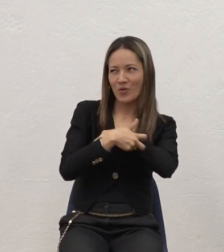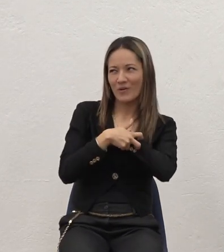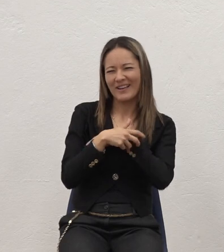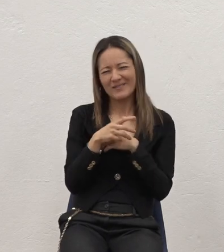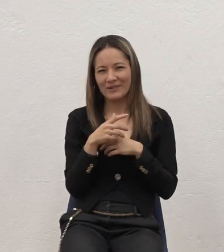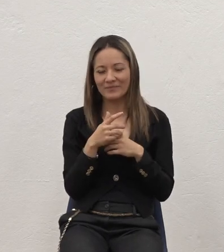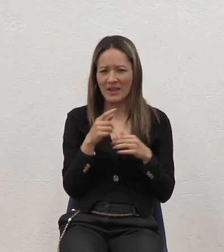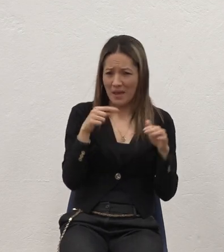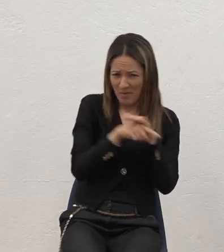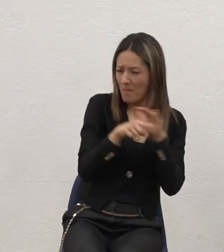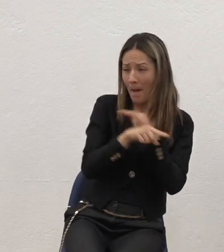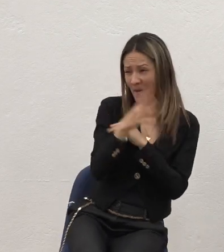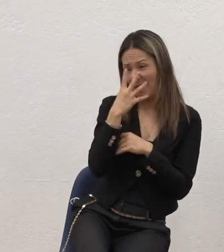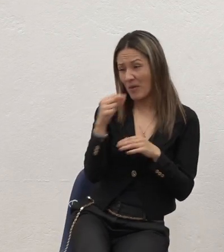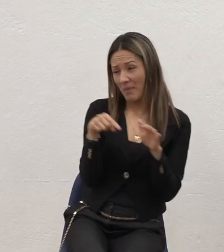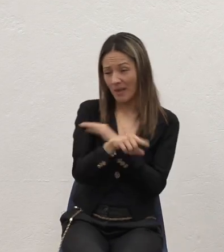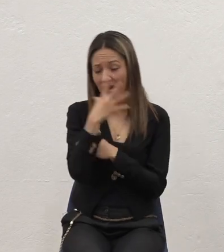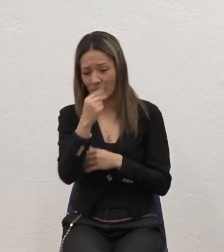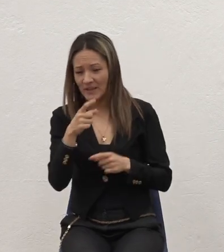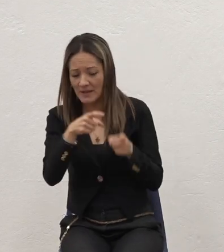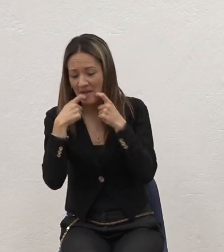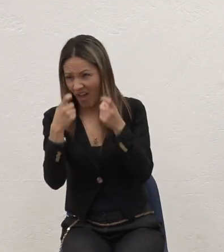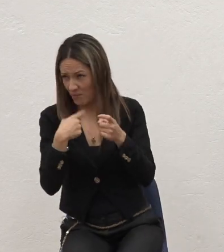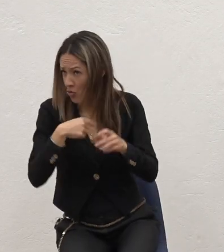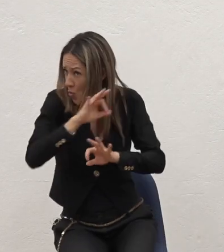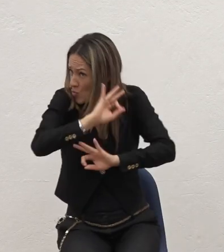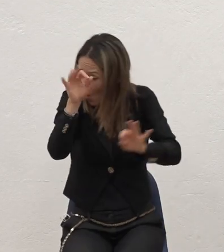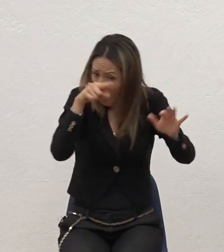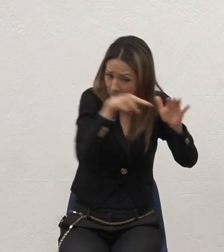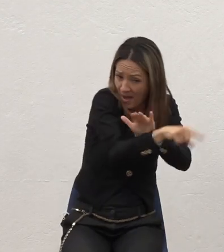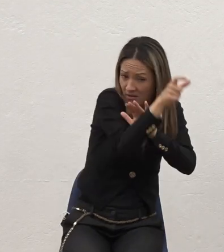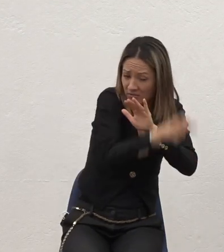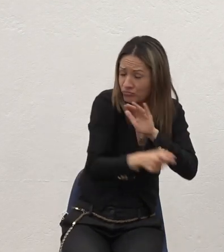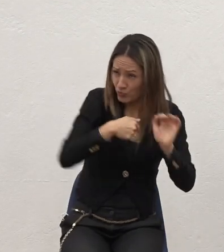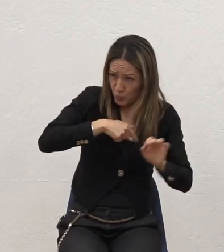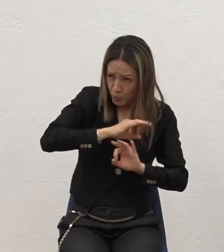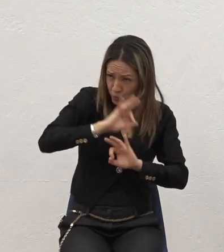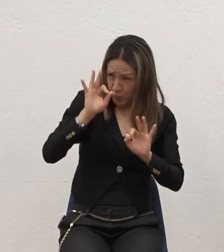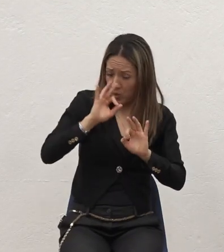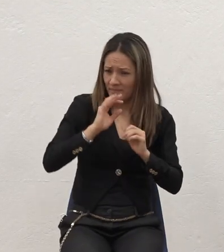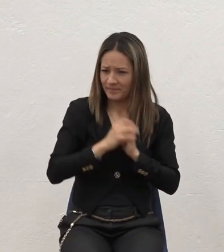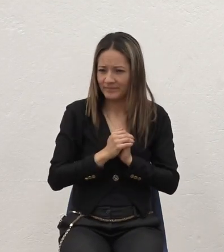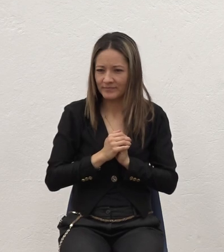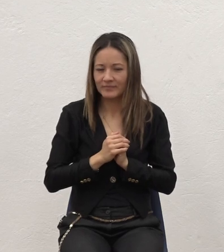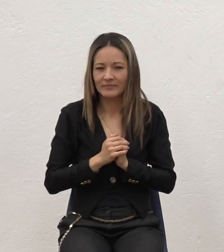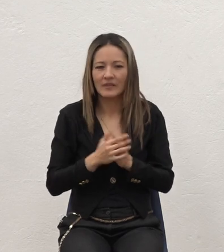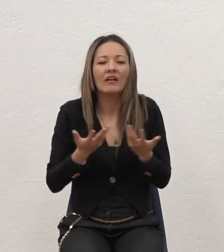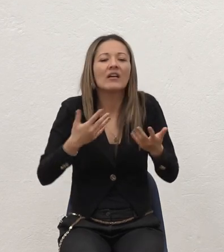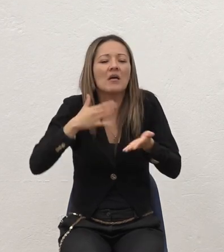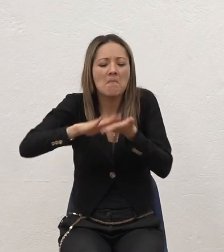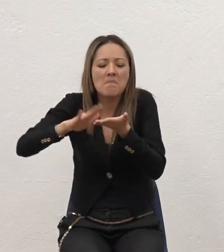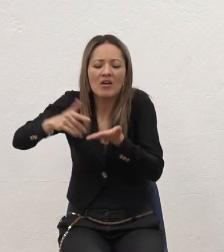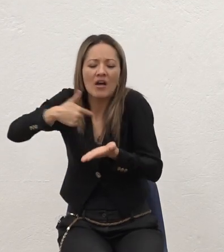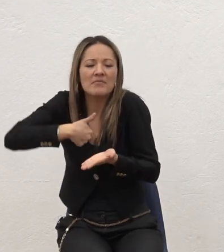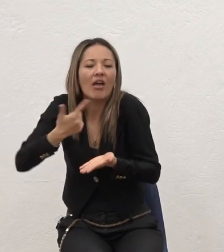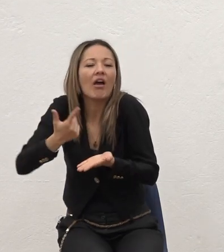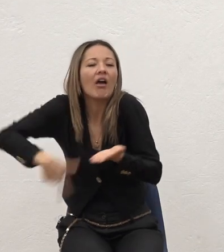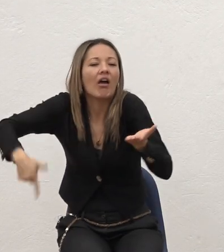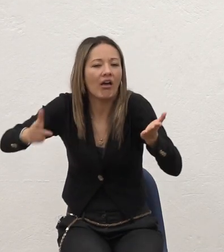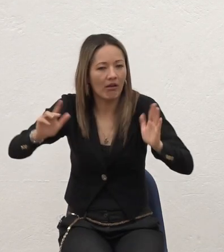¿Sí? Pues yo nunca mataba a nadie Pues a mí ¿De qué me van a perdonar Si yo? Pero acá está